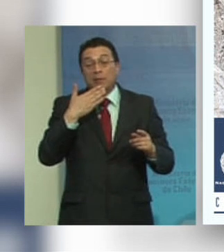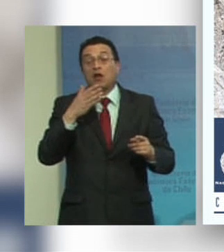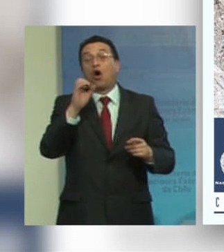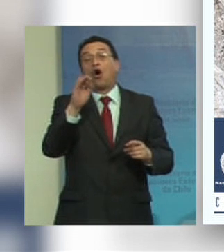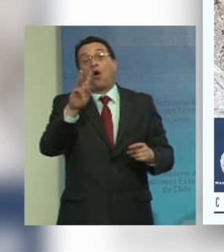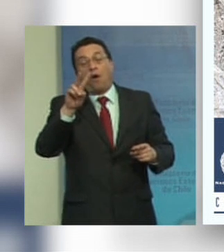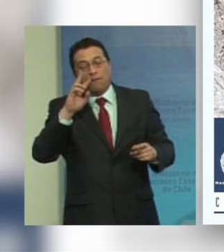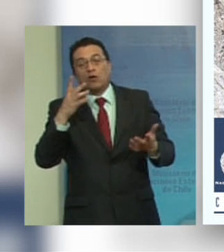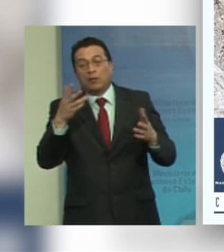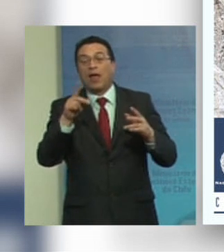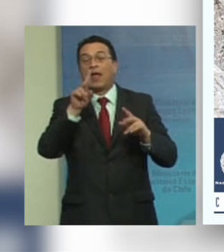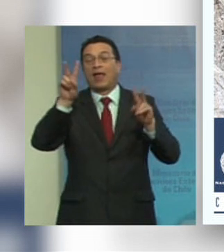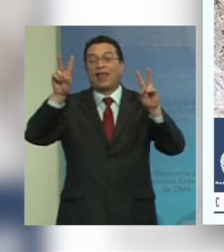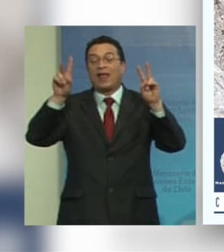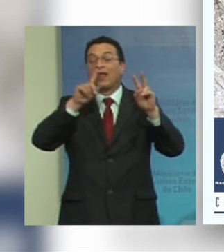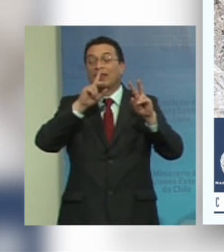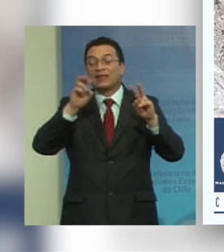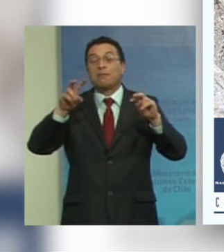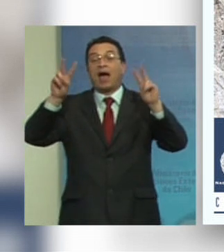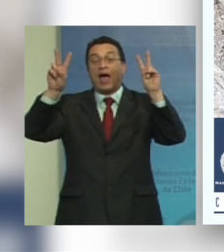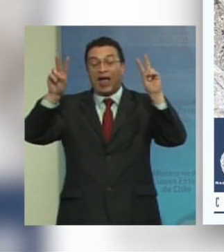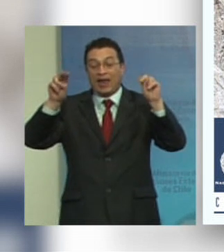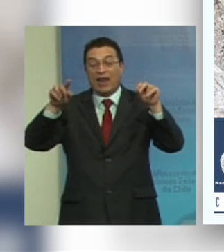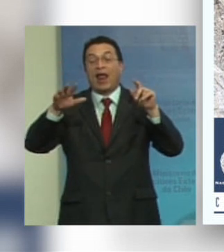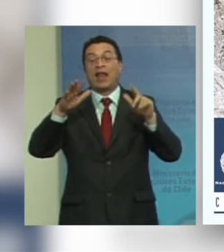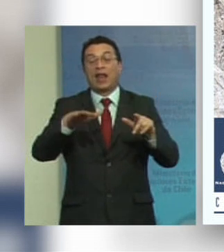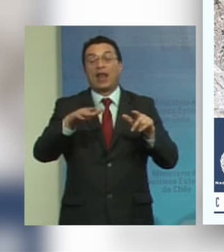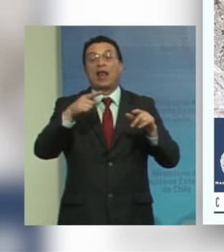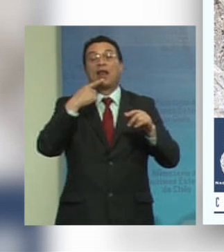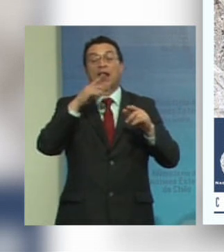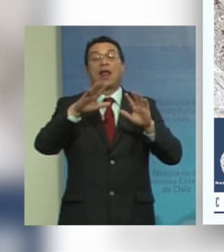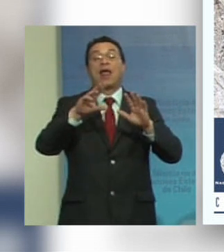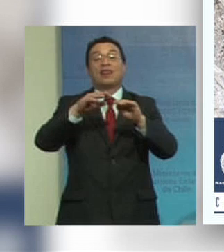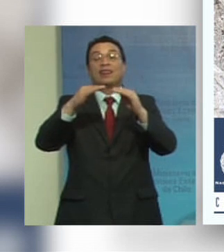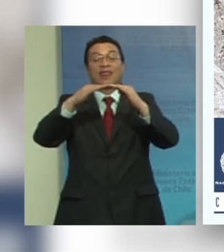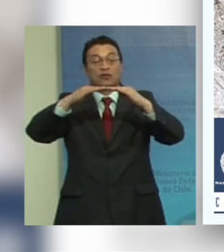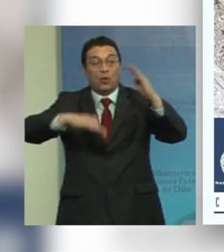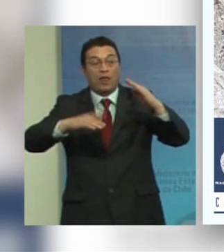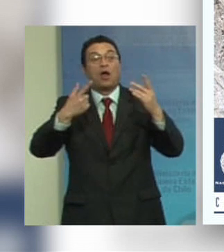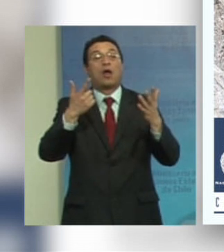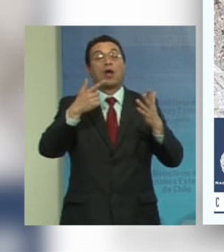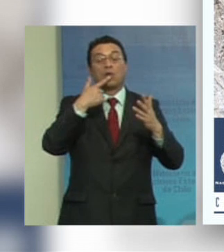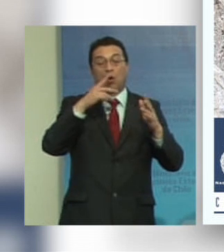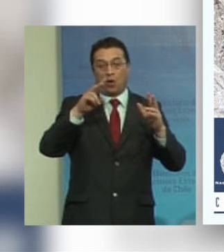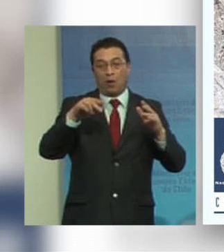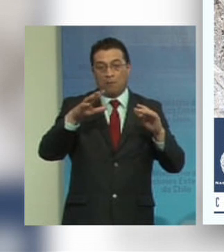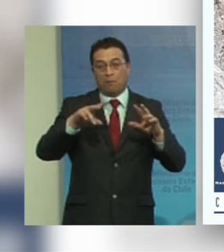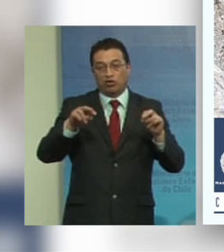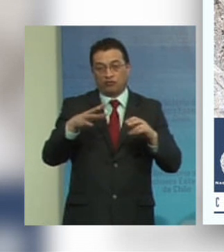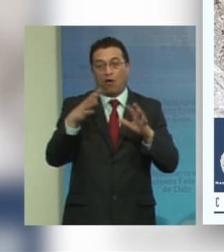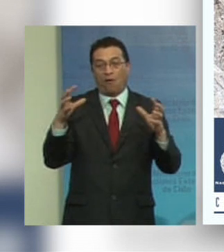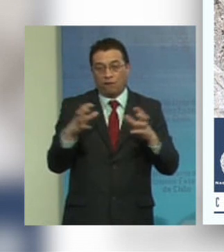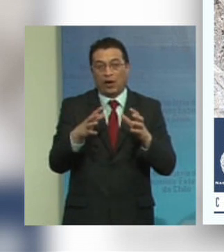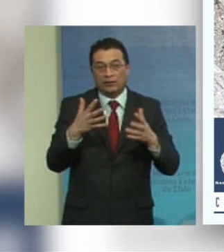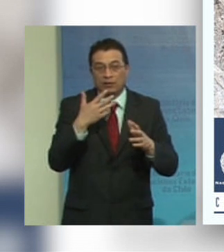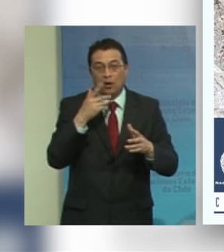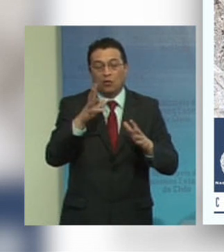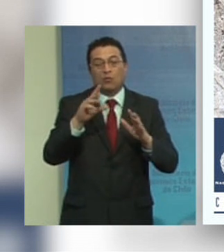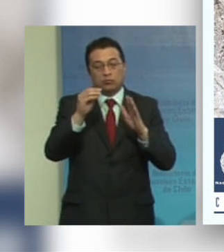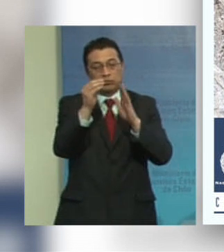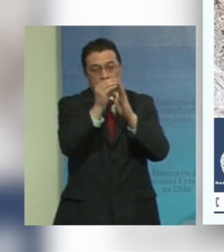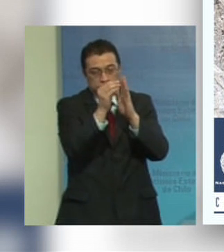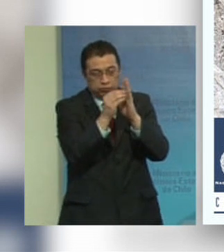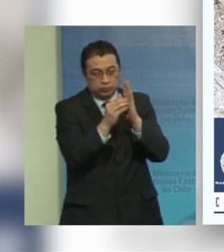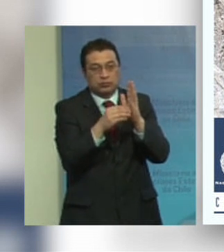el tema general de la pobreza y la desigualdad tiene una relación muy fuerte como tratamos de mostrar muy rápidamente a través de los